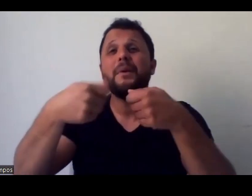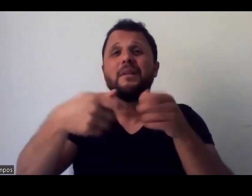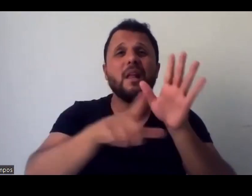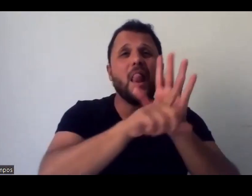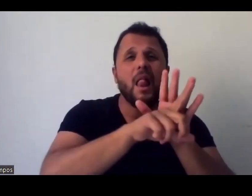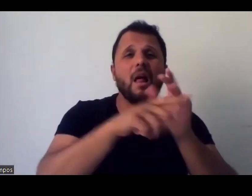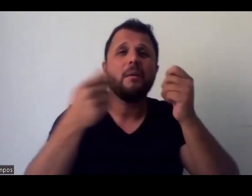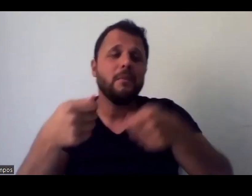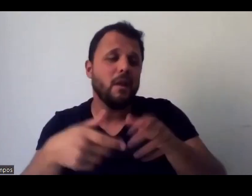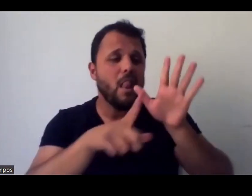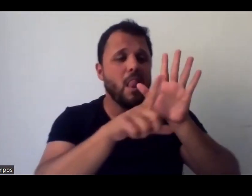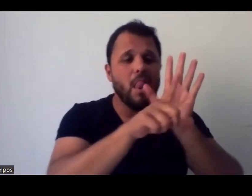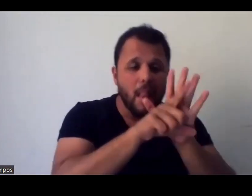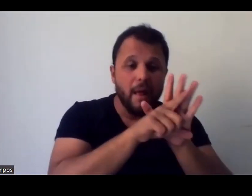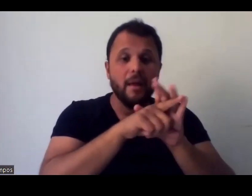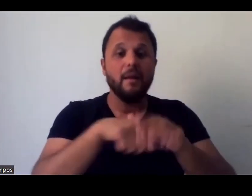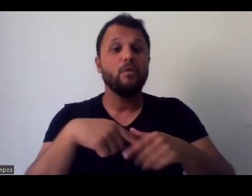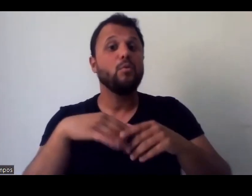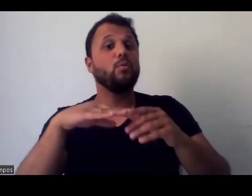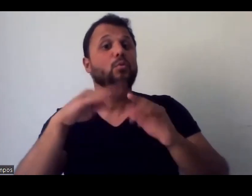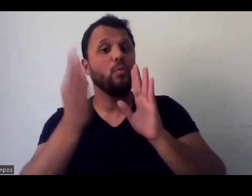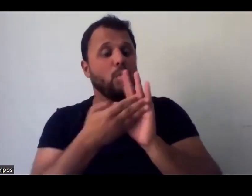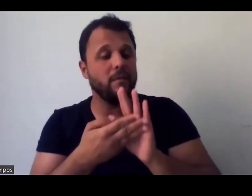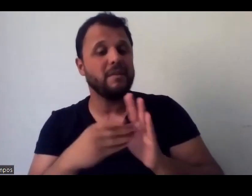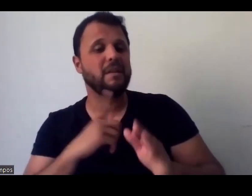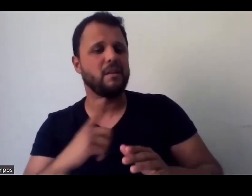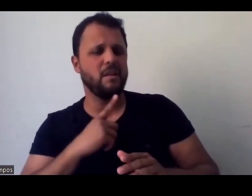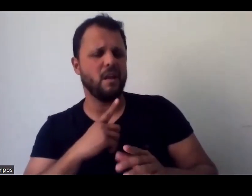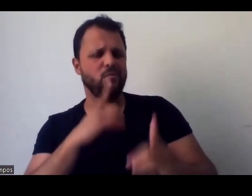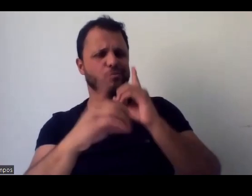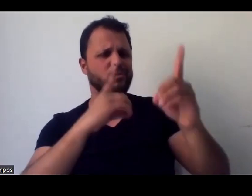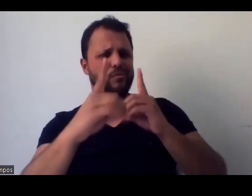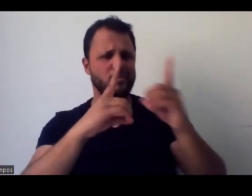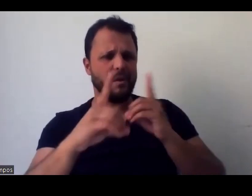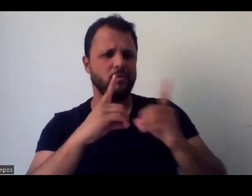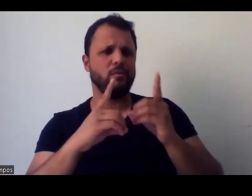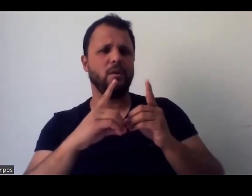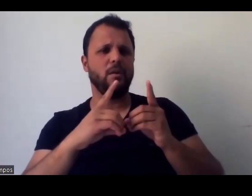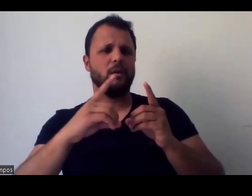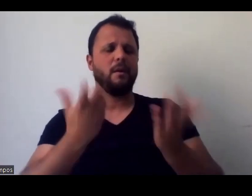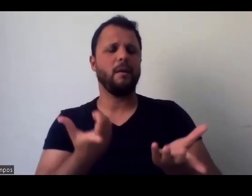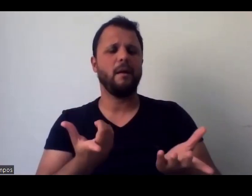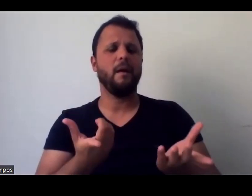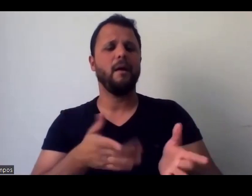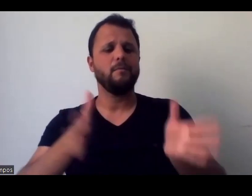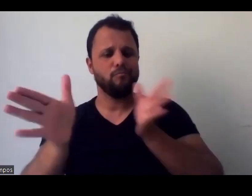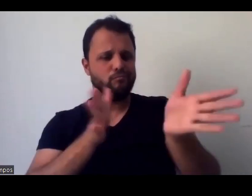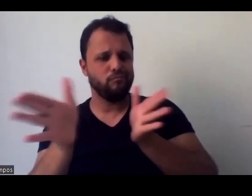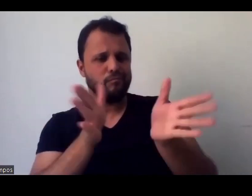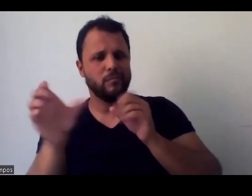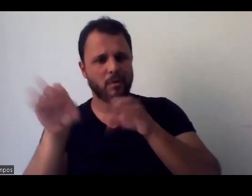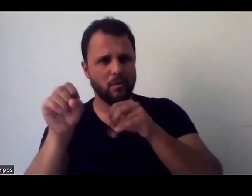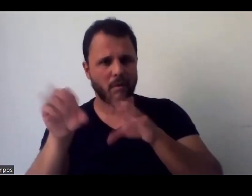vez que existe uma discussão educação especial, educação inclusiva, muitos dos professores, não só os professores de escola, mas os professores